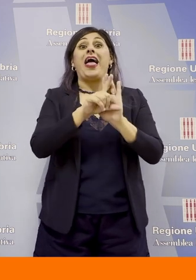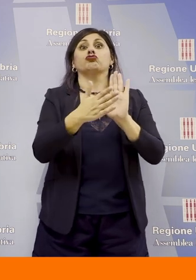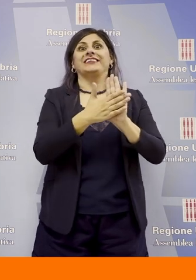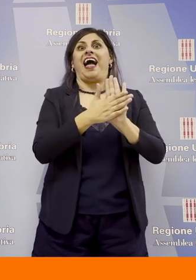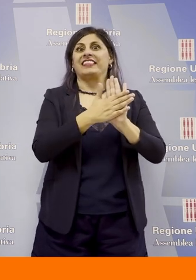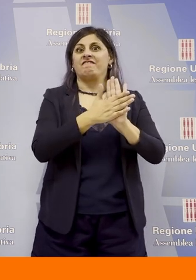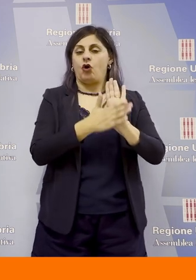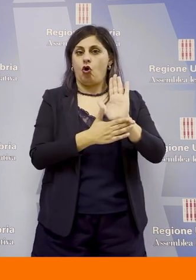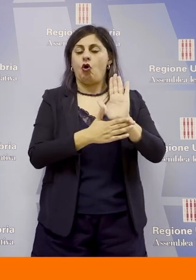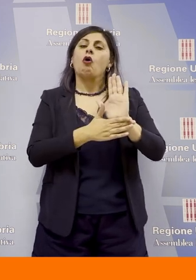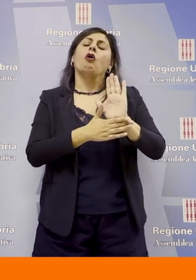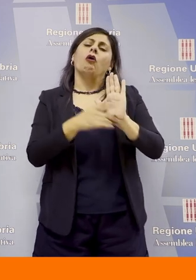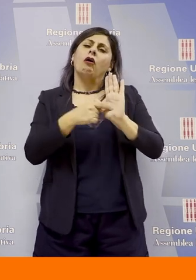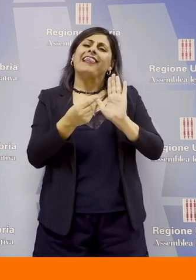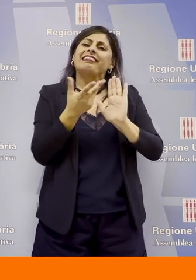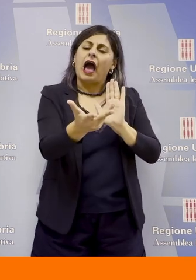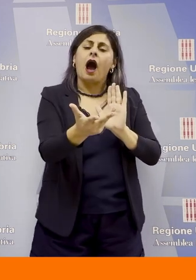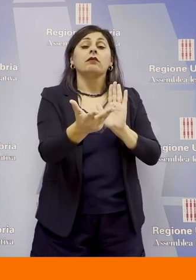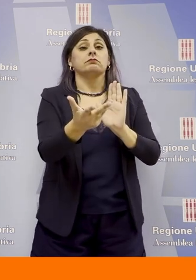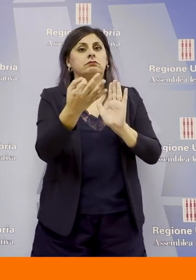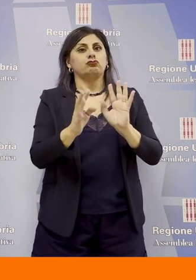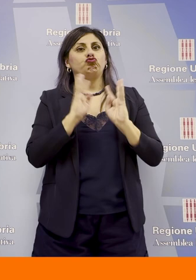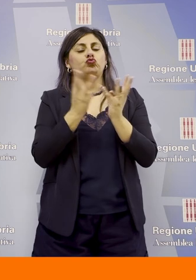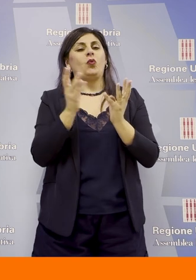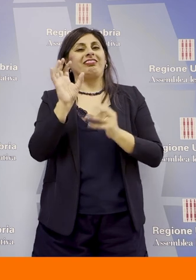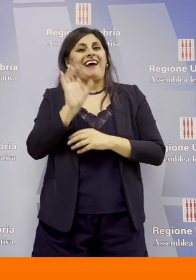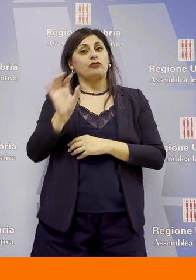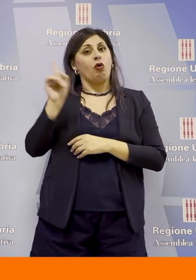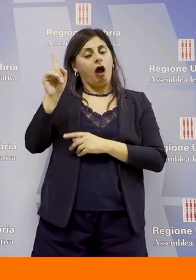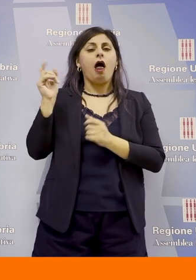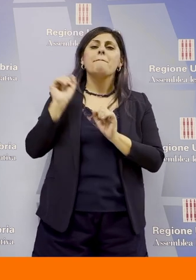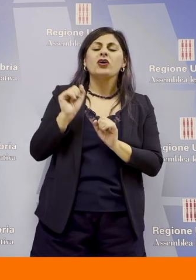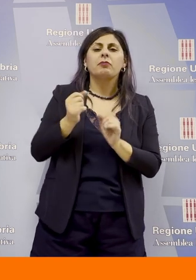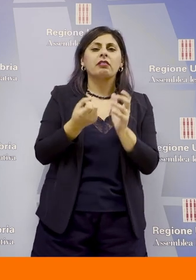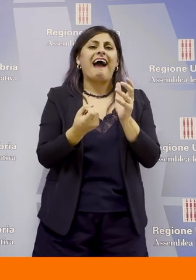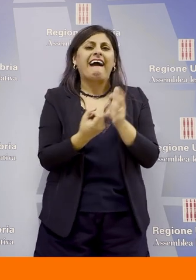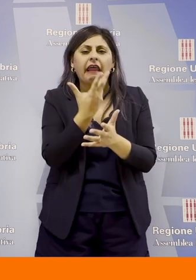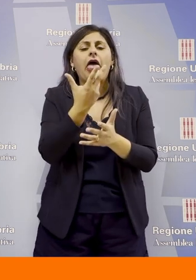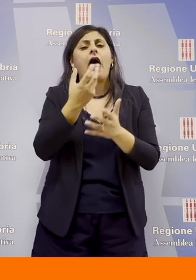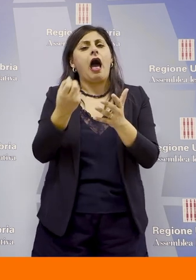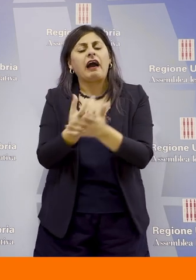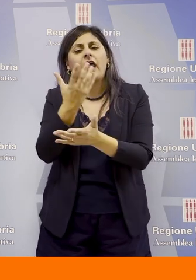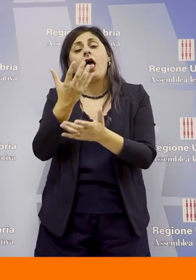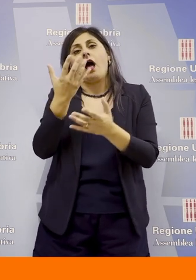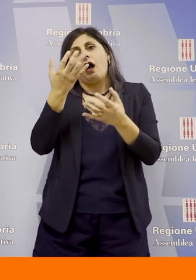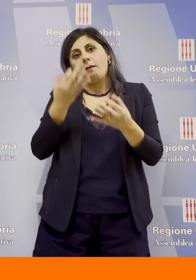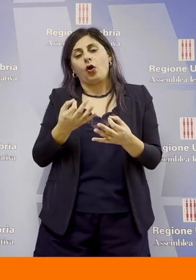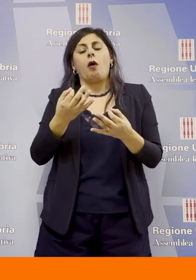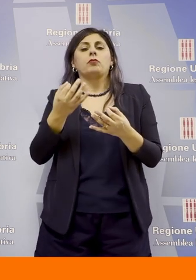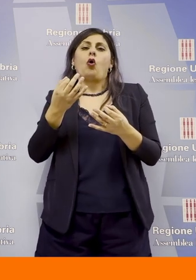che darà alla giunta regionale la possibilità di realizzare attività di tutoraggio